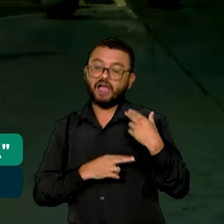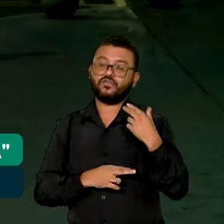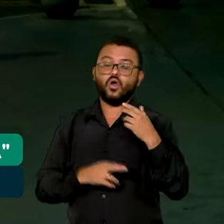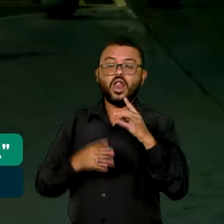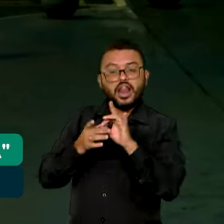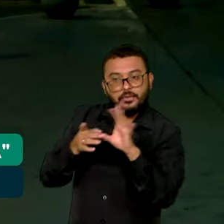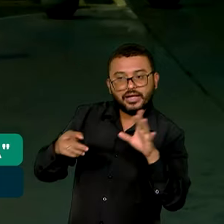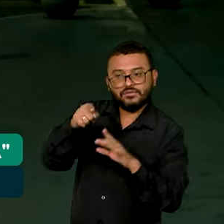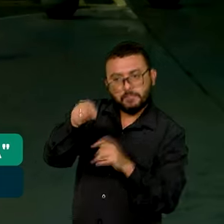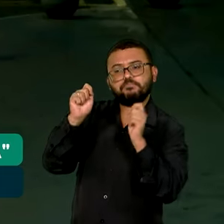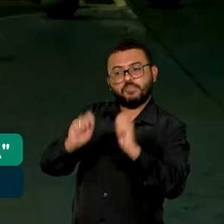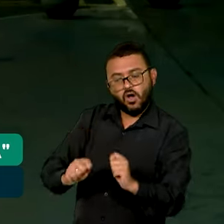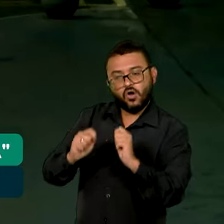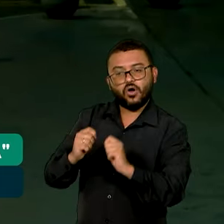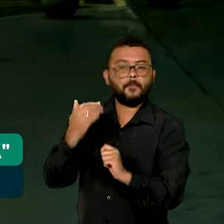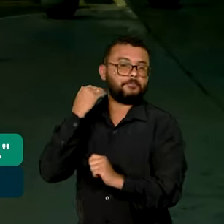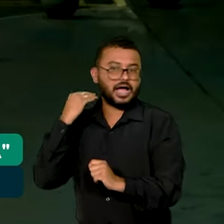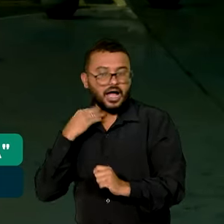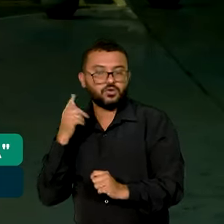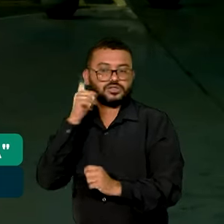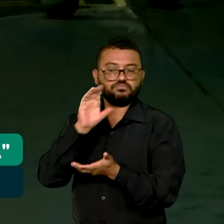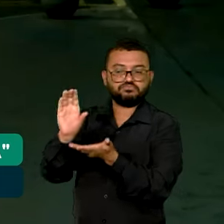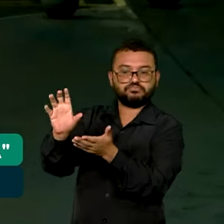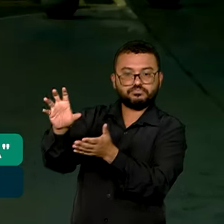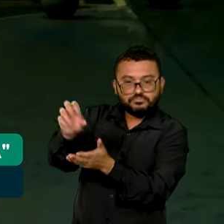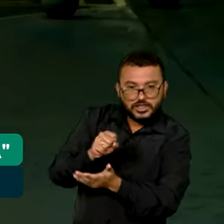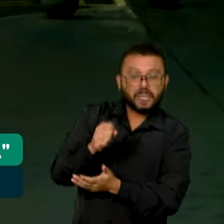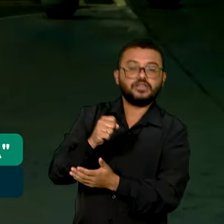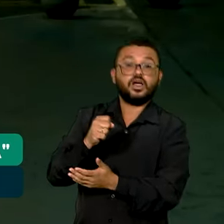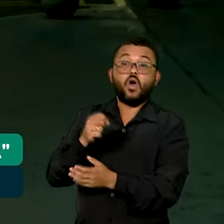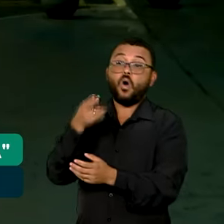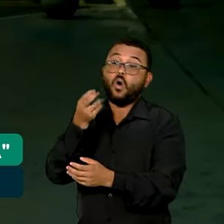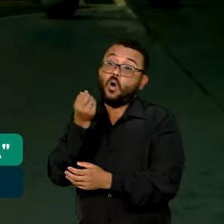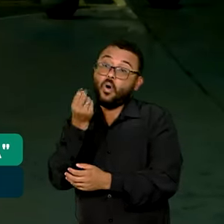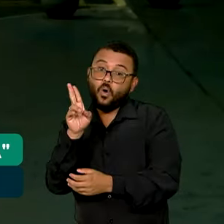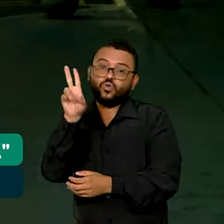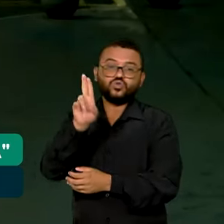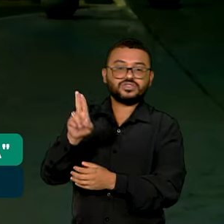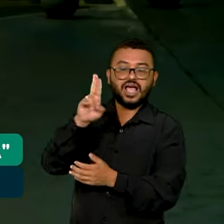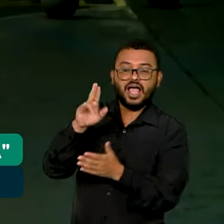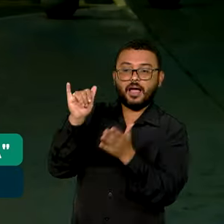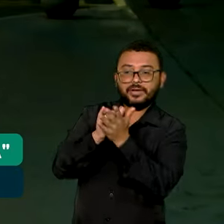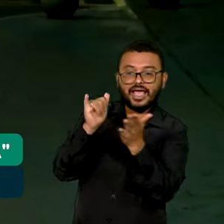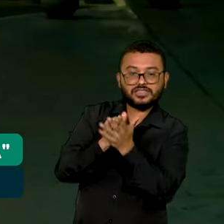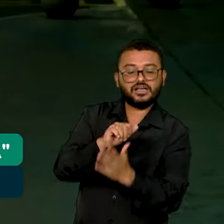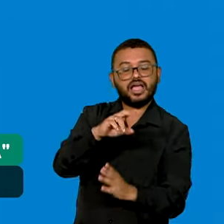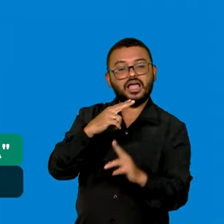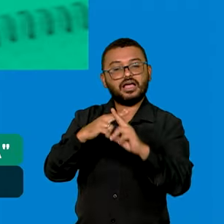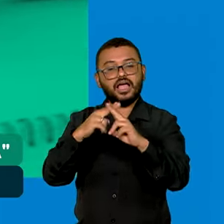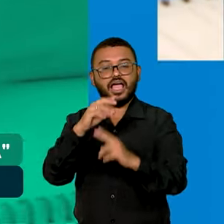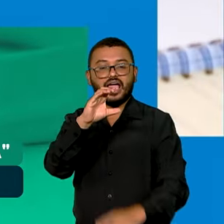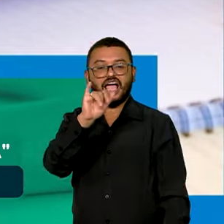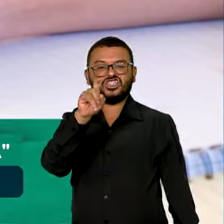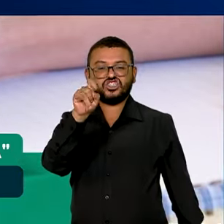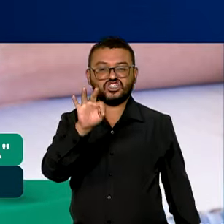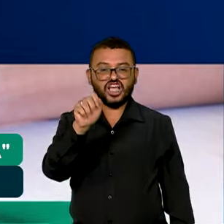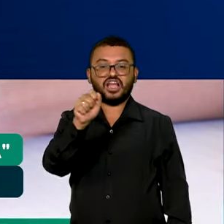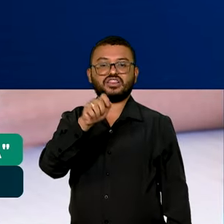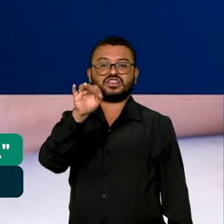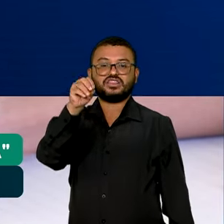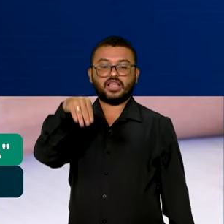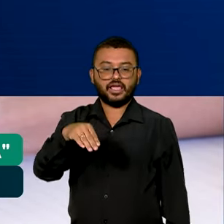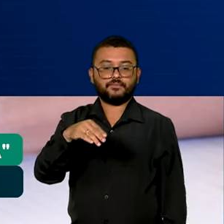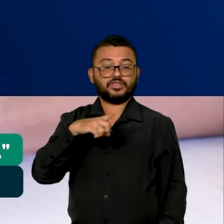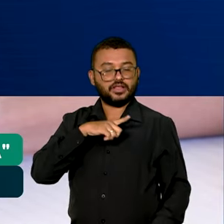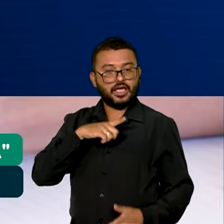autorize a movimentar a conta para sacar o dinheiro ou utilizar o aplicativo Caixa Tem. O incentivo mensal